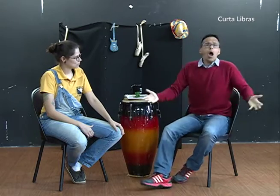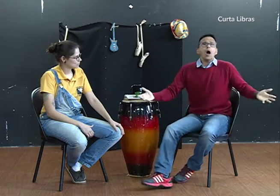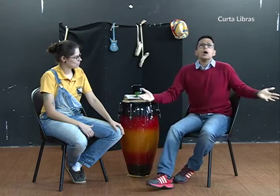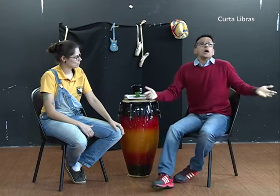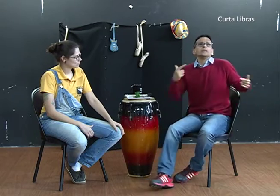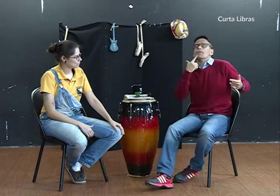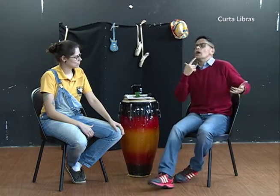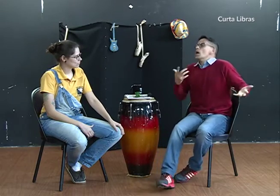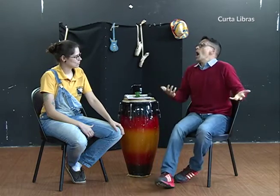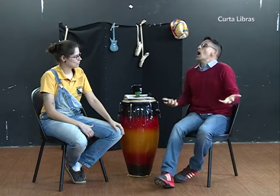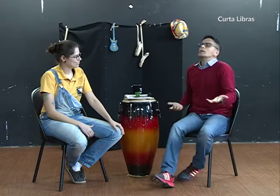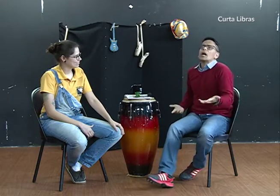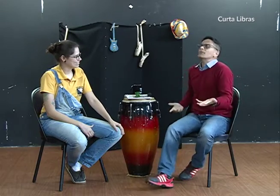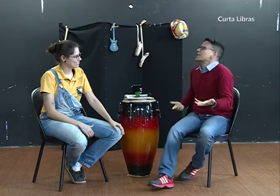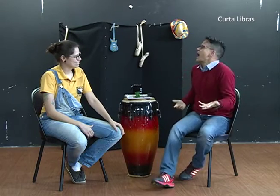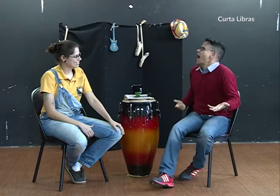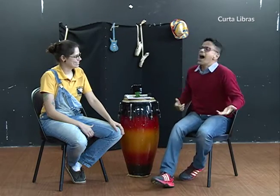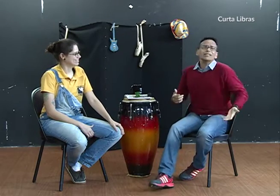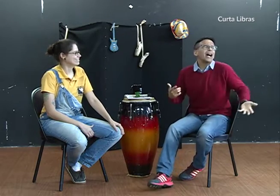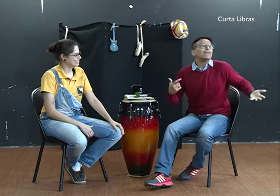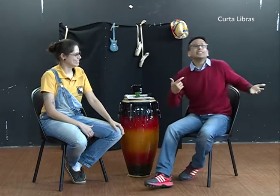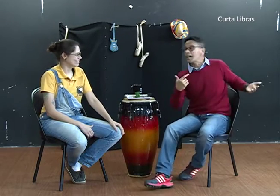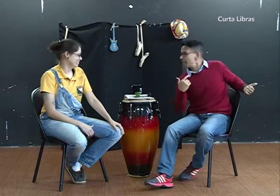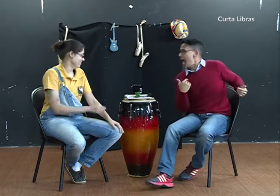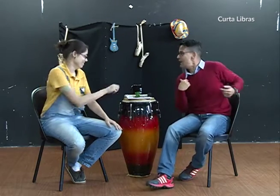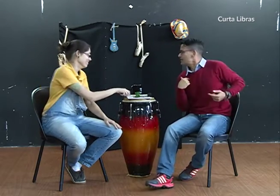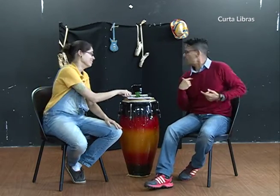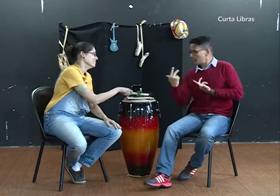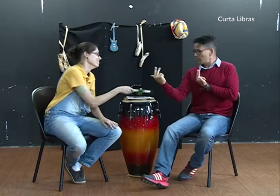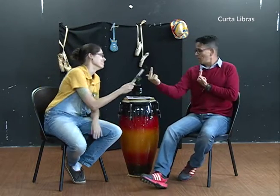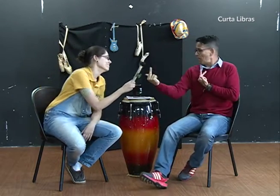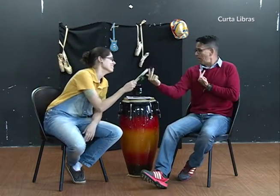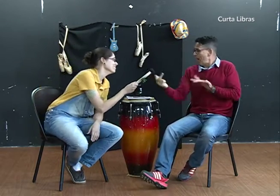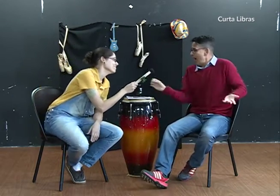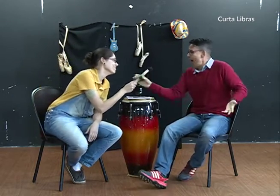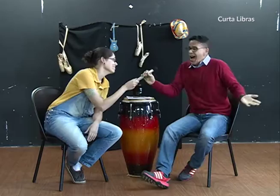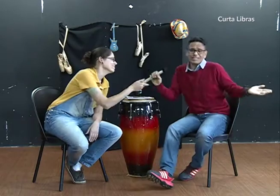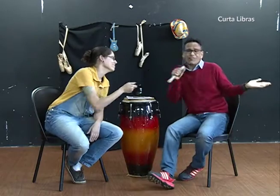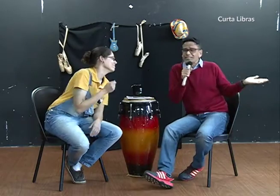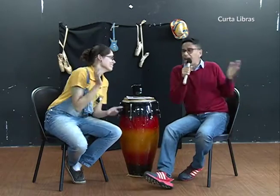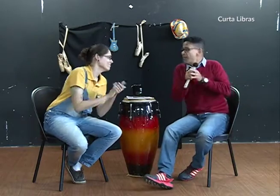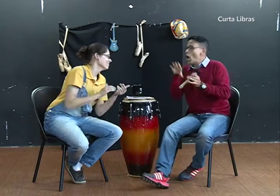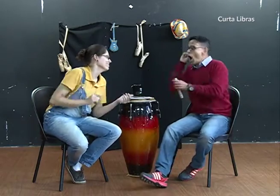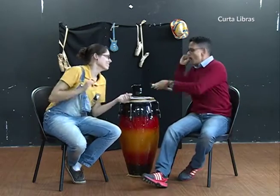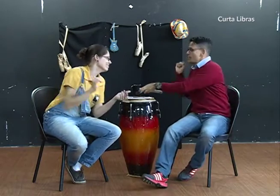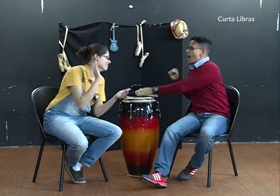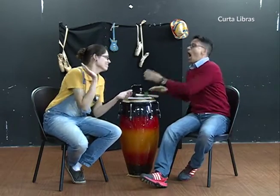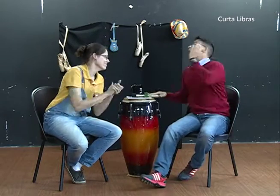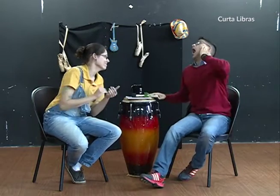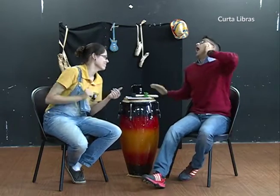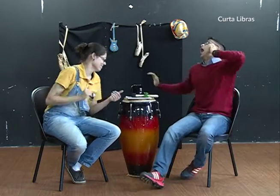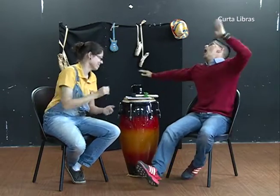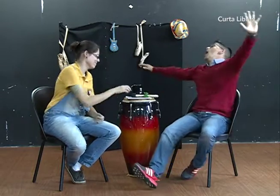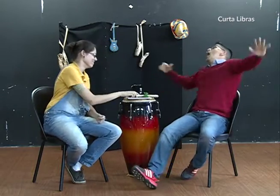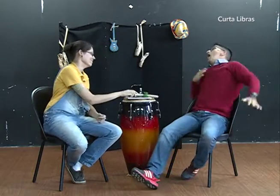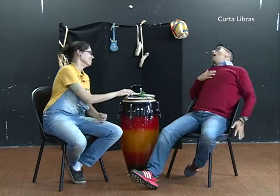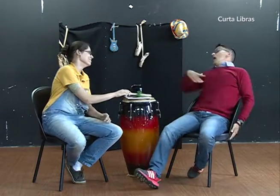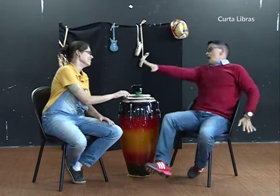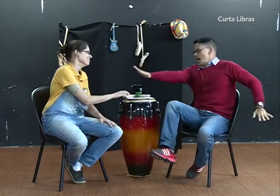Por exemplo, para o ouvinte, ele dança, usa a oralidade, canta. O